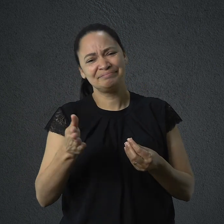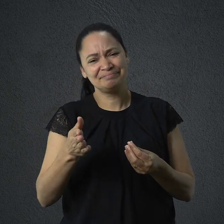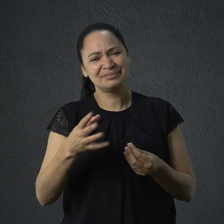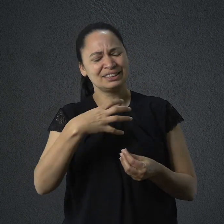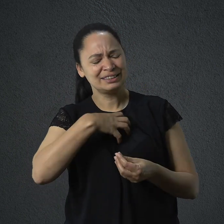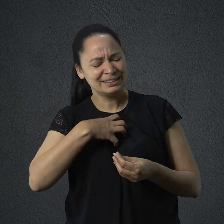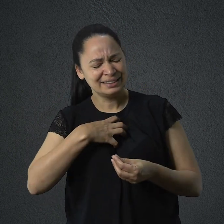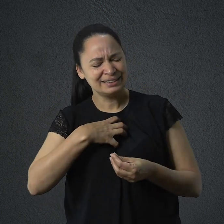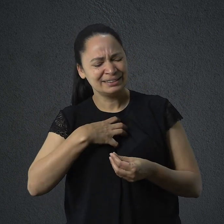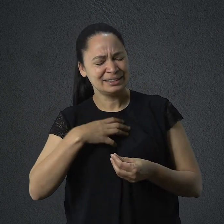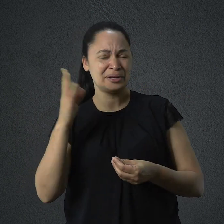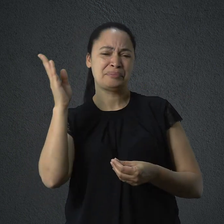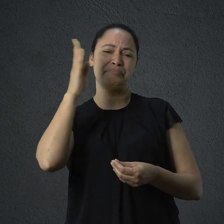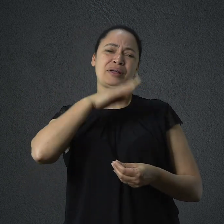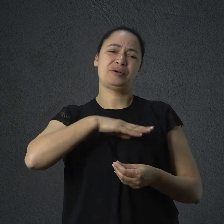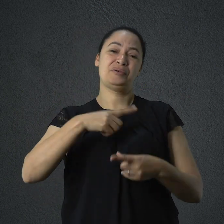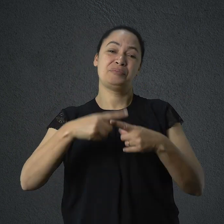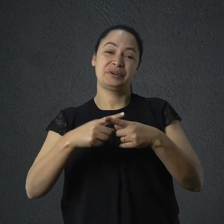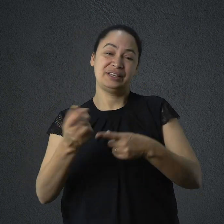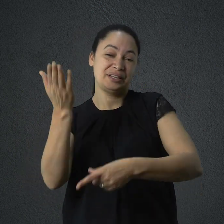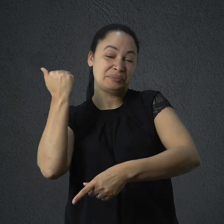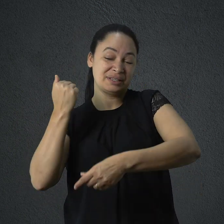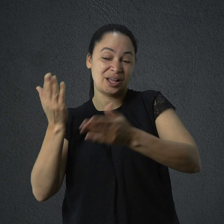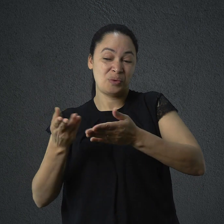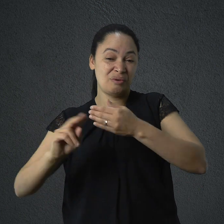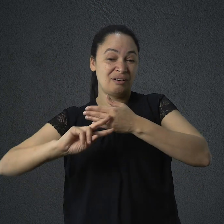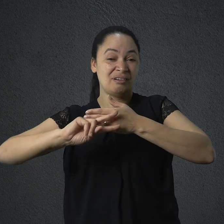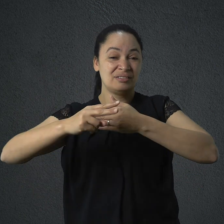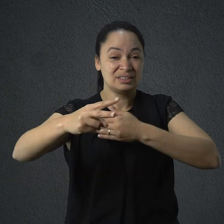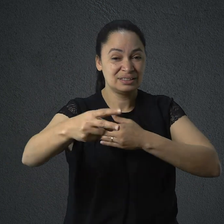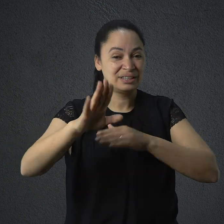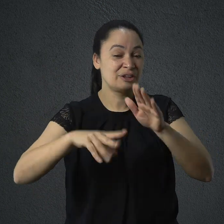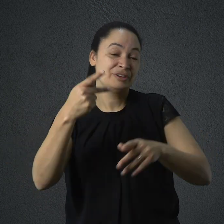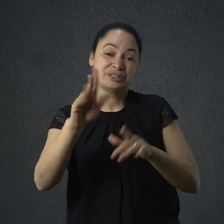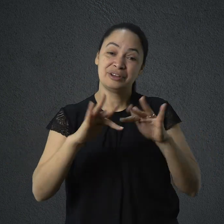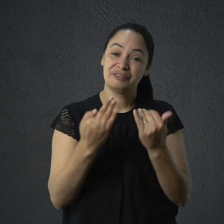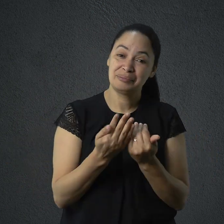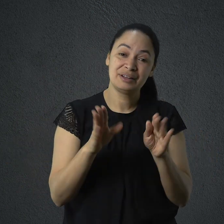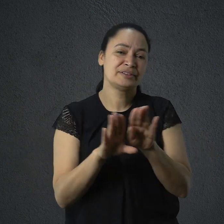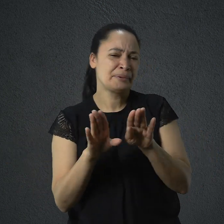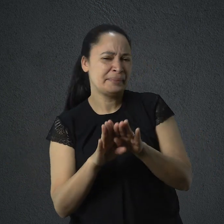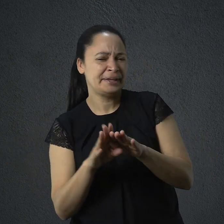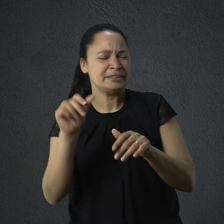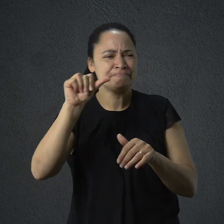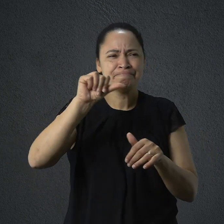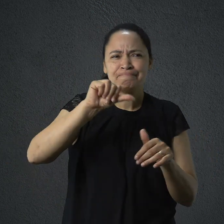em algum momento. Talvez a sua família esteja longe do ideal, e possivelmente seja impossível